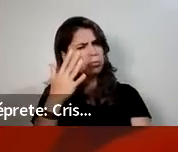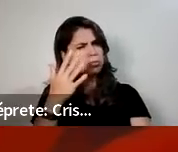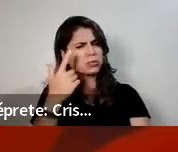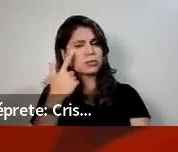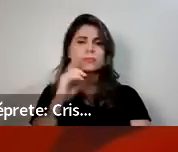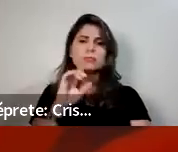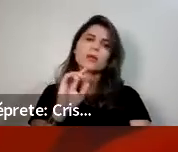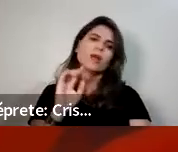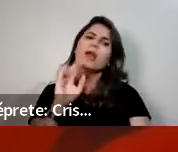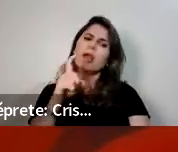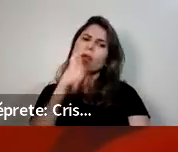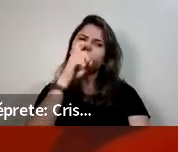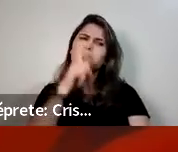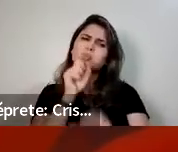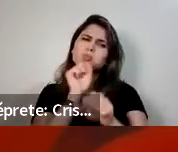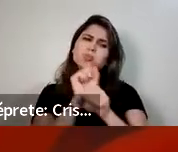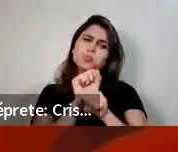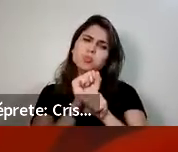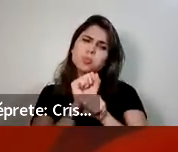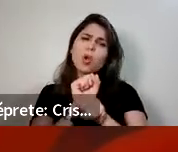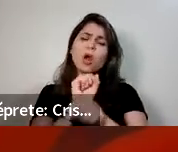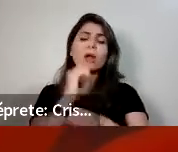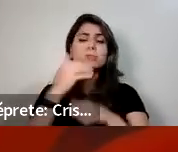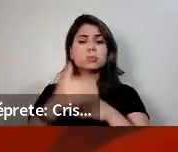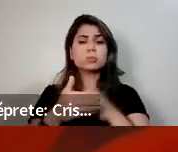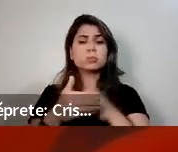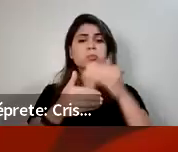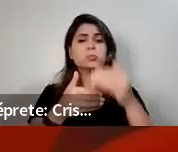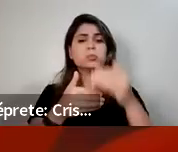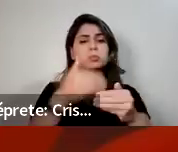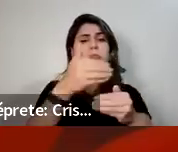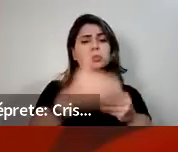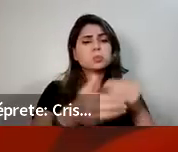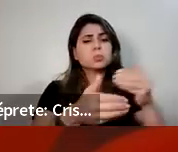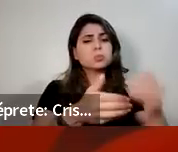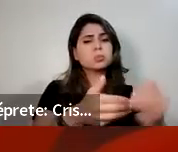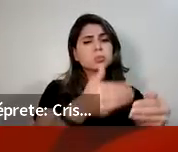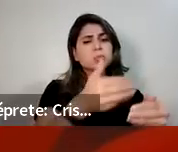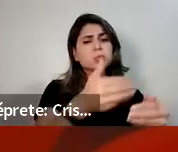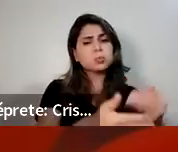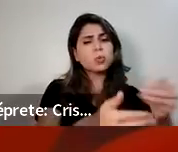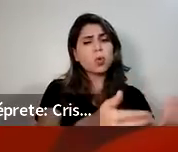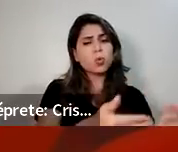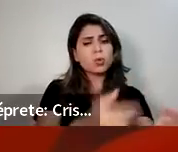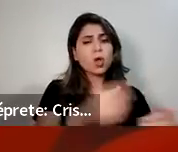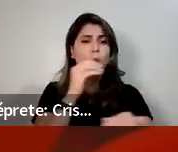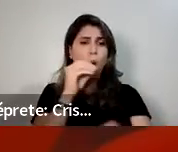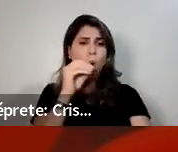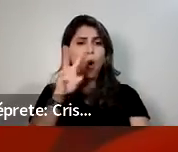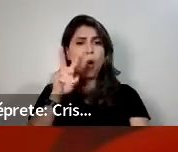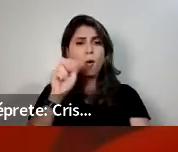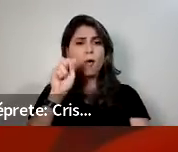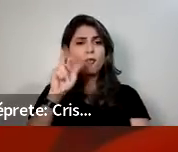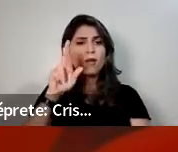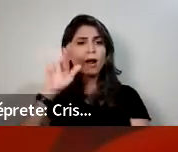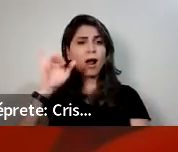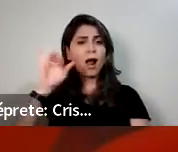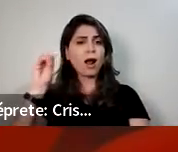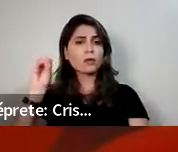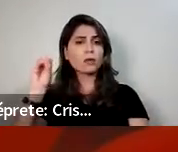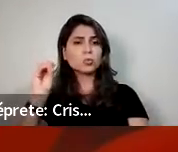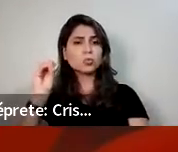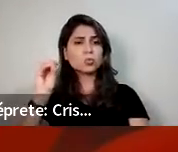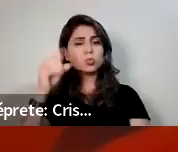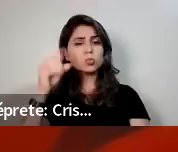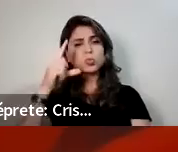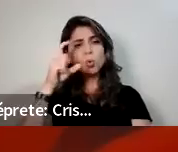menopausa é um fato que ocorre durante o climatério, em que há uma diminuição das funções ovarianas, fazendo com